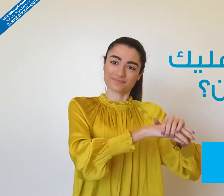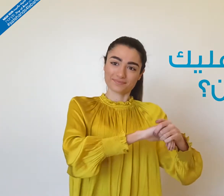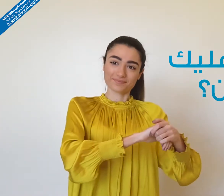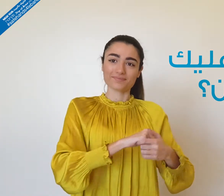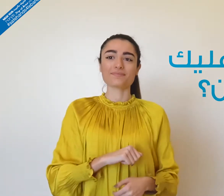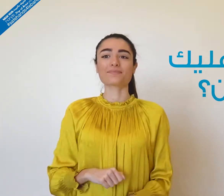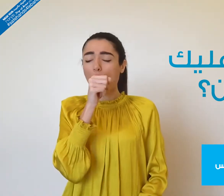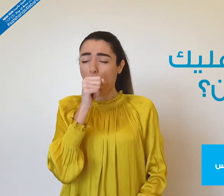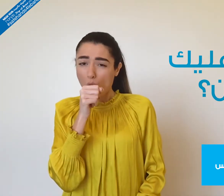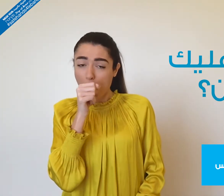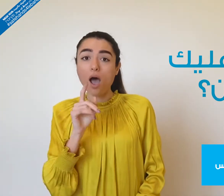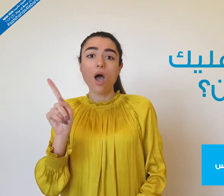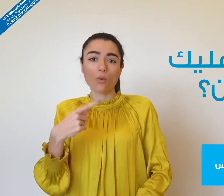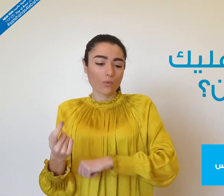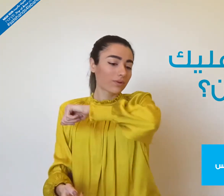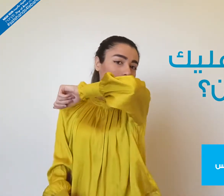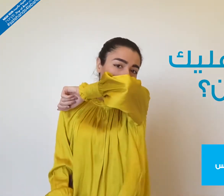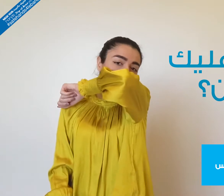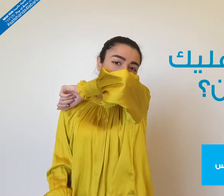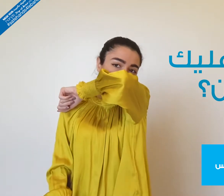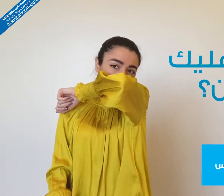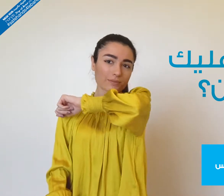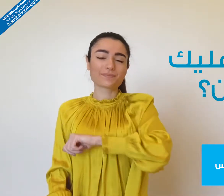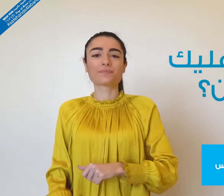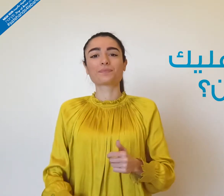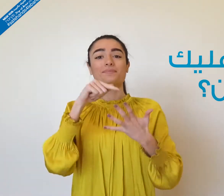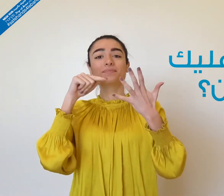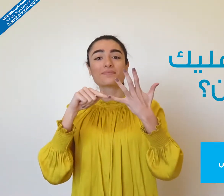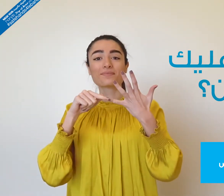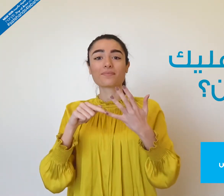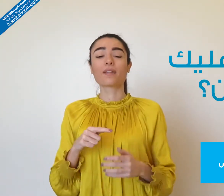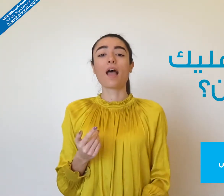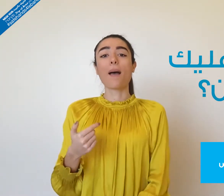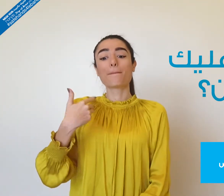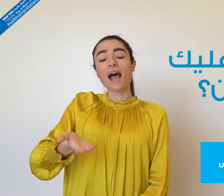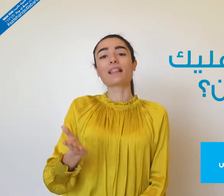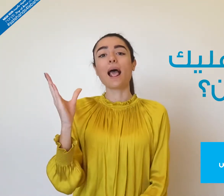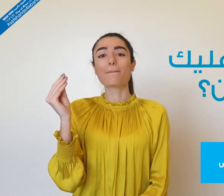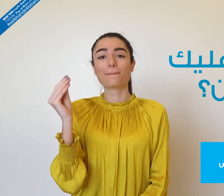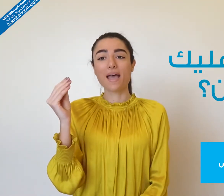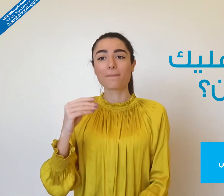بعد السعال أو العطس بعد استخدام المرحاض